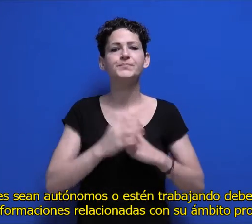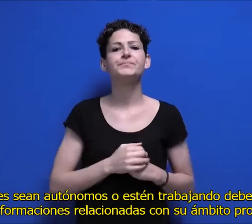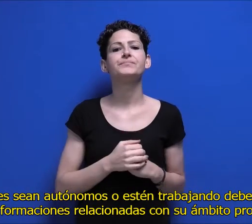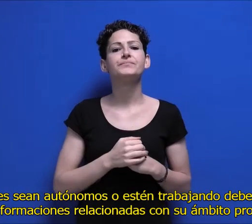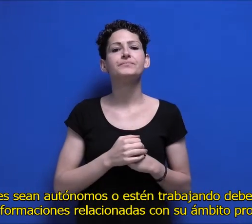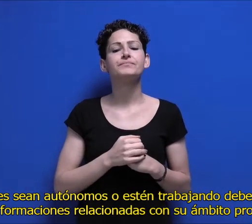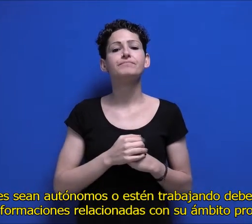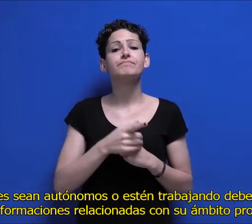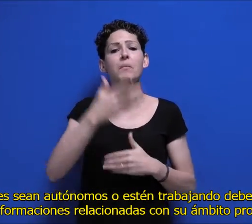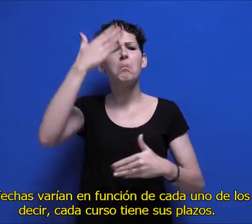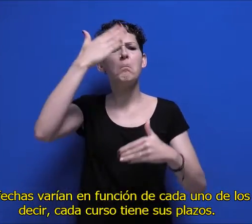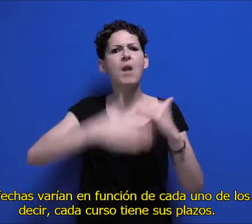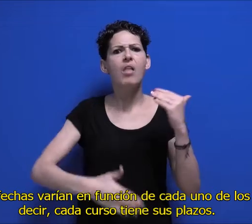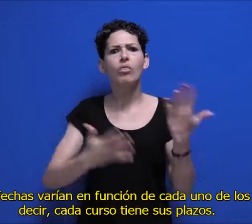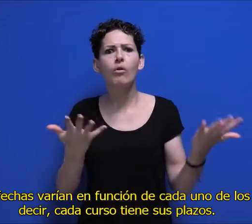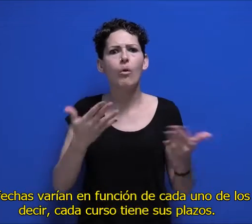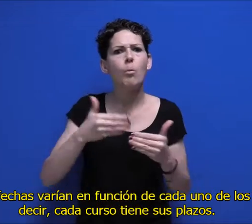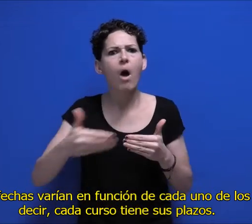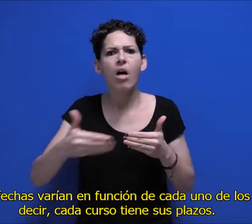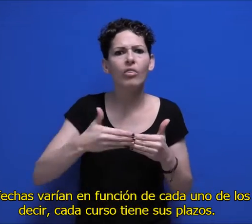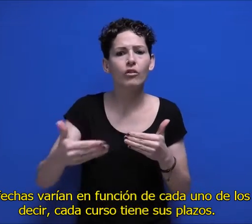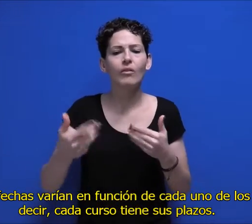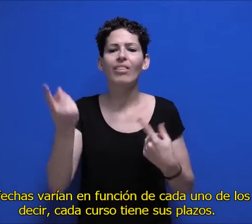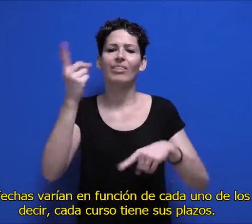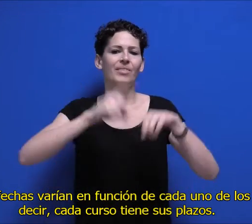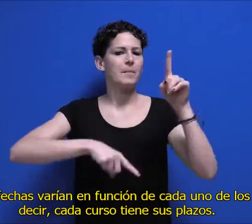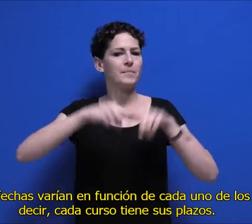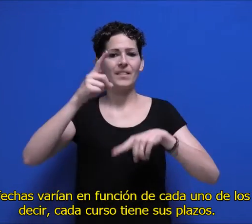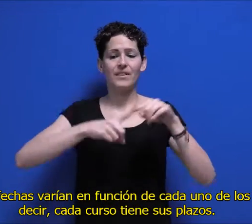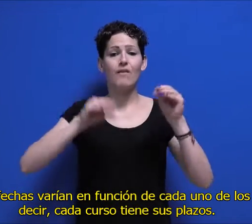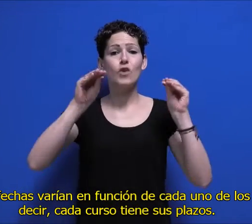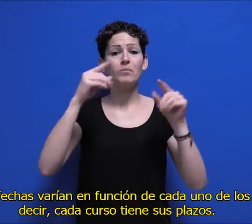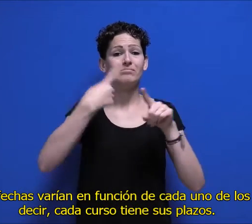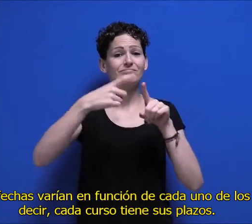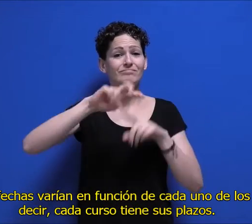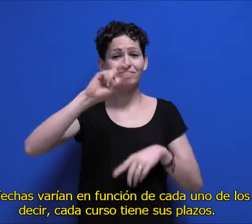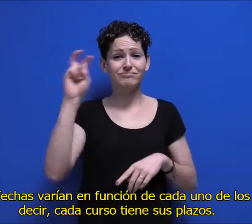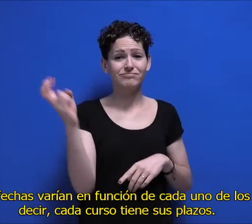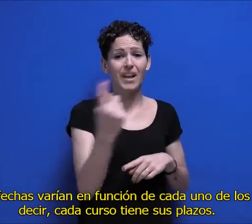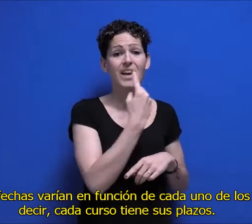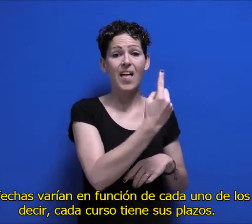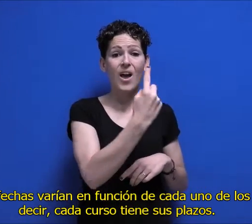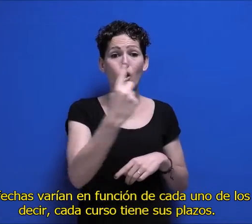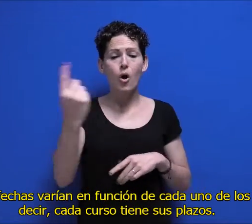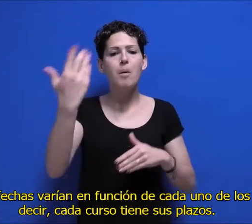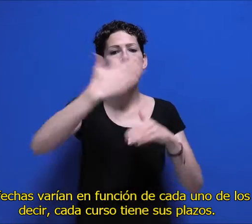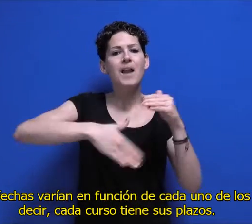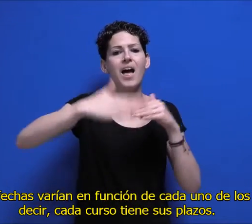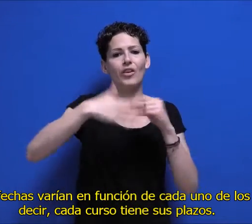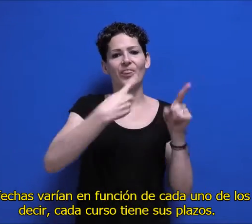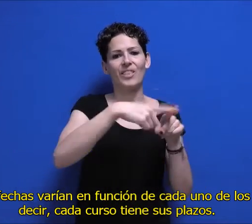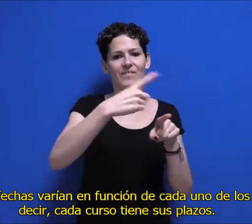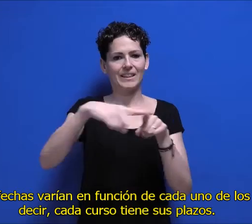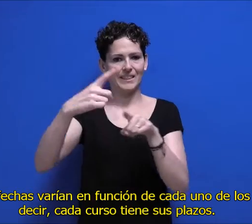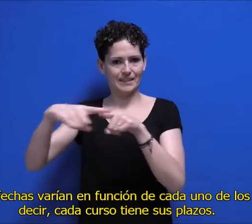Los plazos y fechas varían en función de cada uno de los cursos, es decir, cada curso tiene sus plazos.